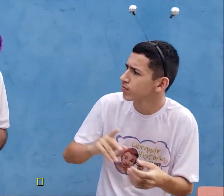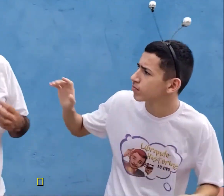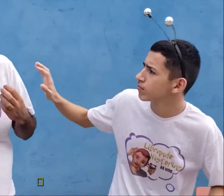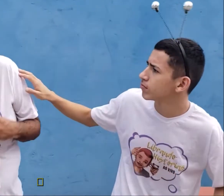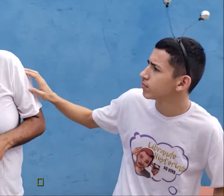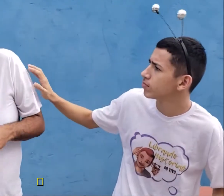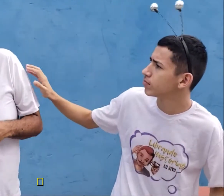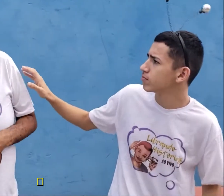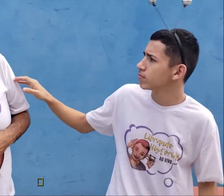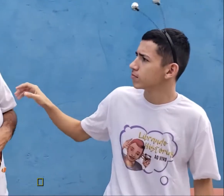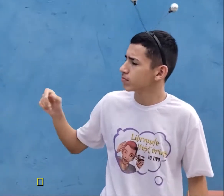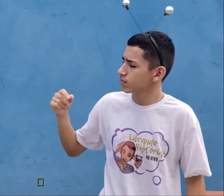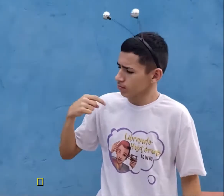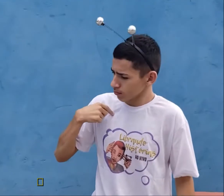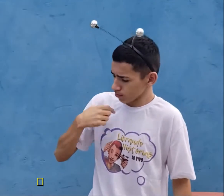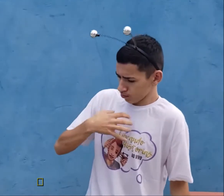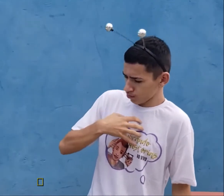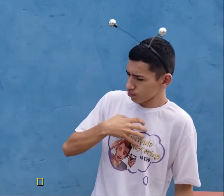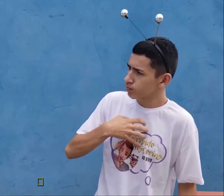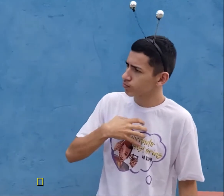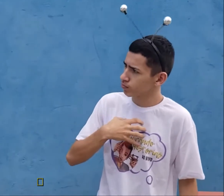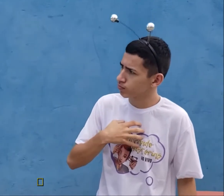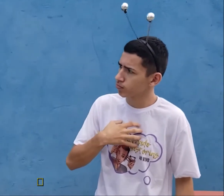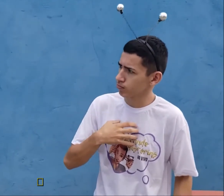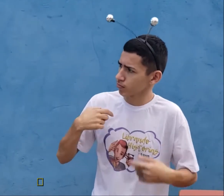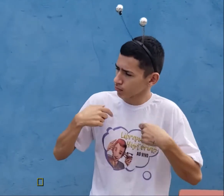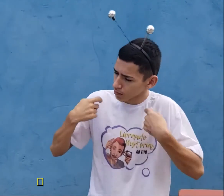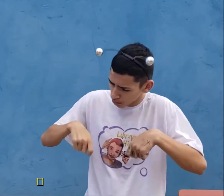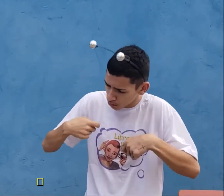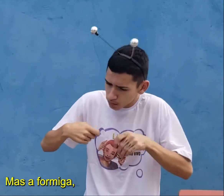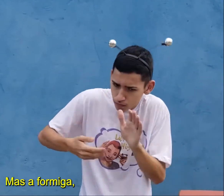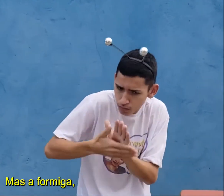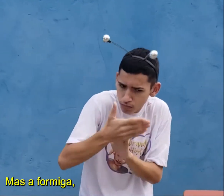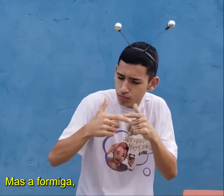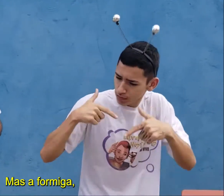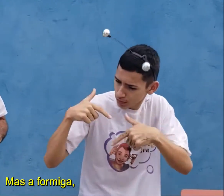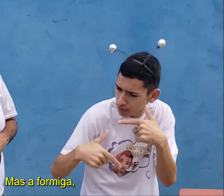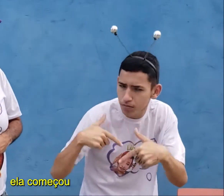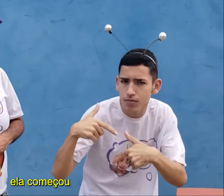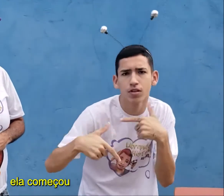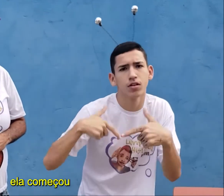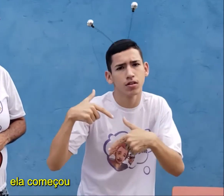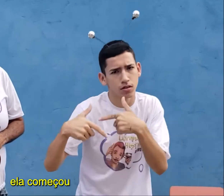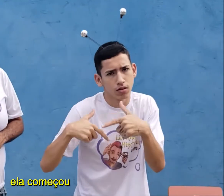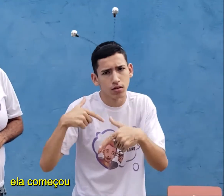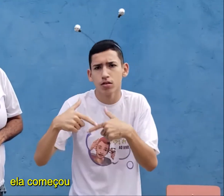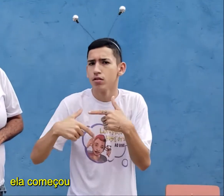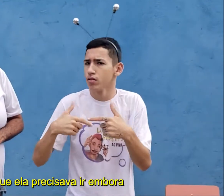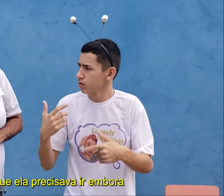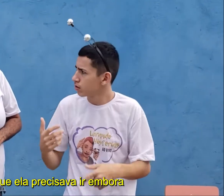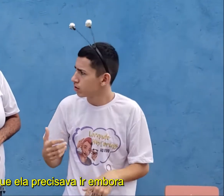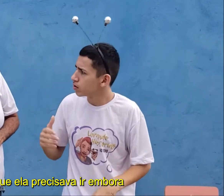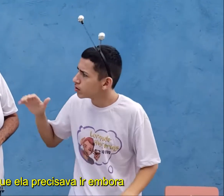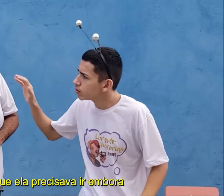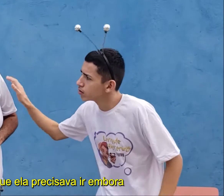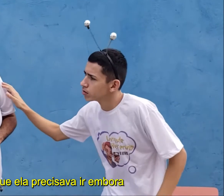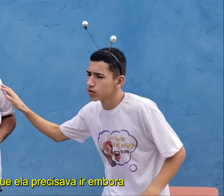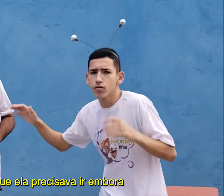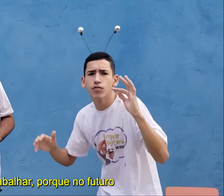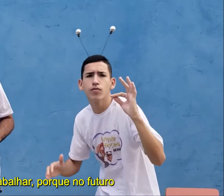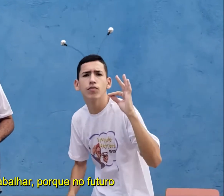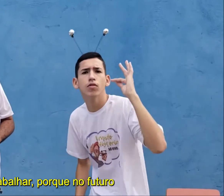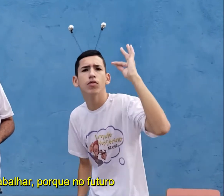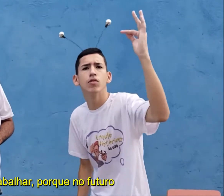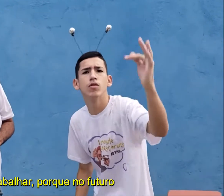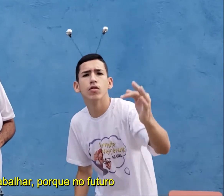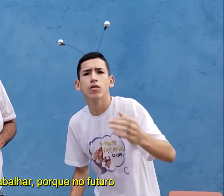Encosta a mão no ombro de Carlos, que para de tocar e olha para ele. Mas a formiga começou a sentir que ela precisava